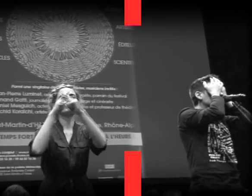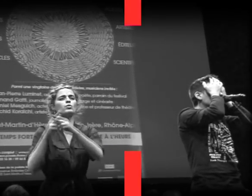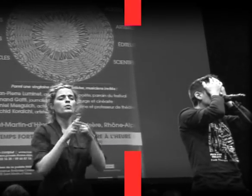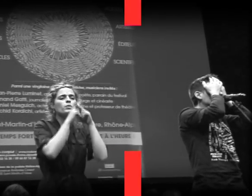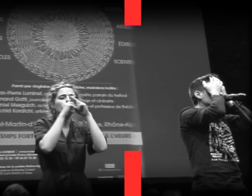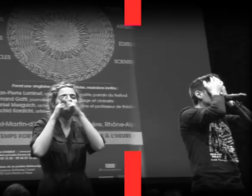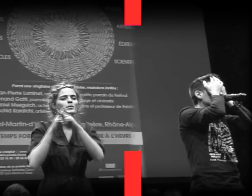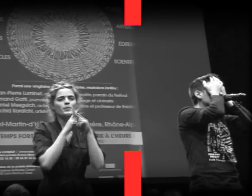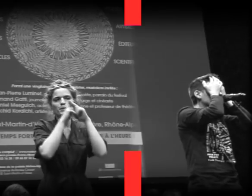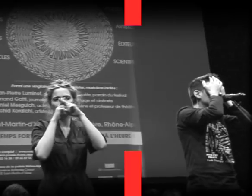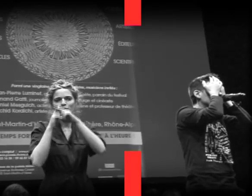Quand je nous mourrai. mourrai.